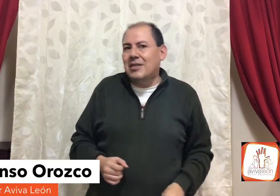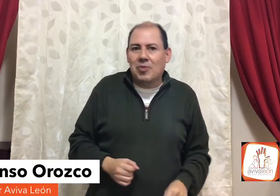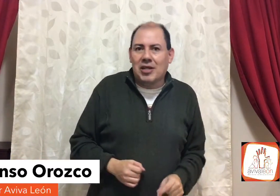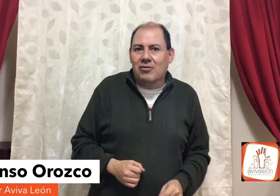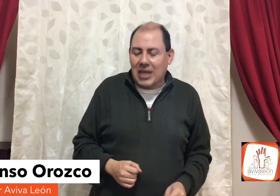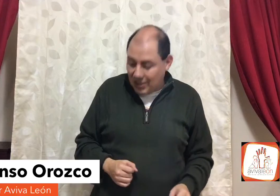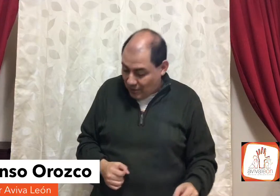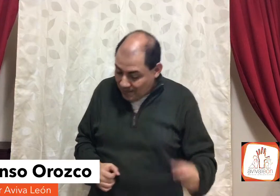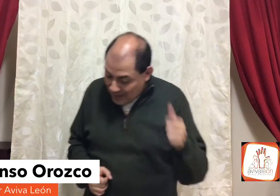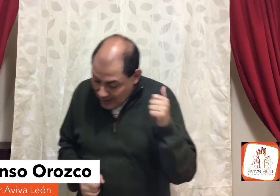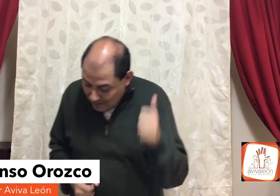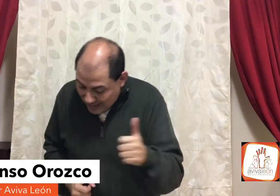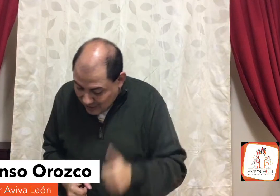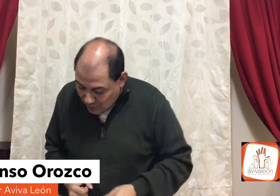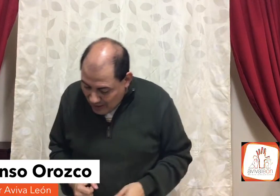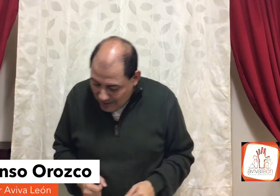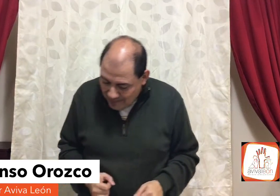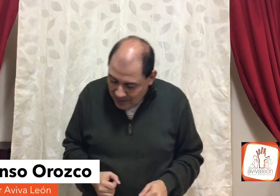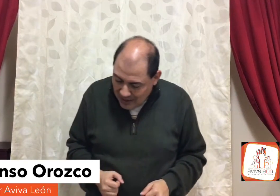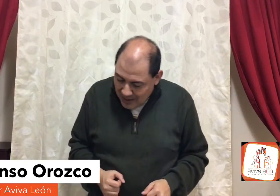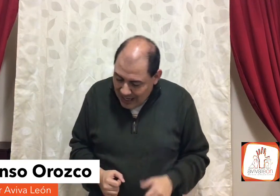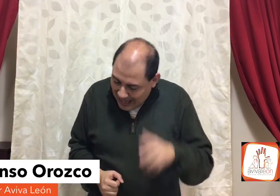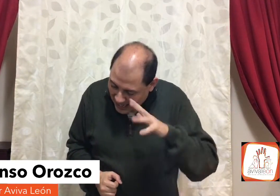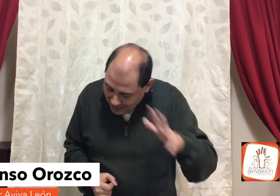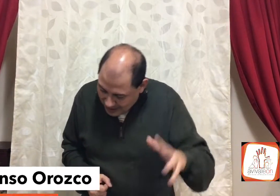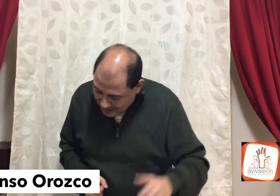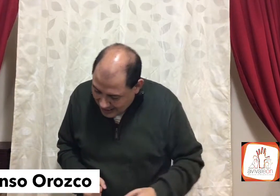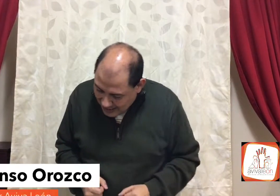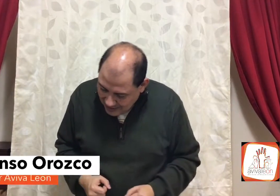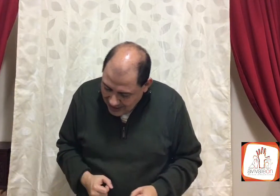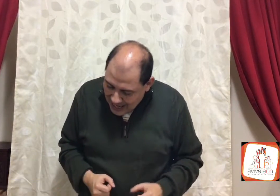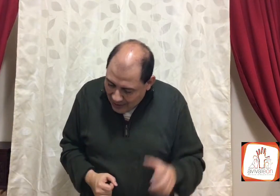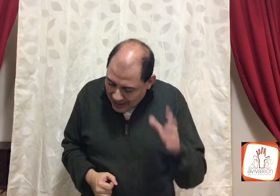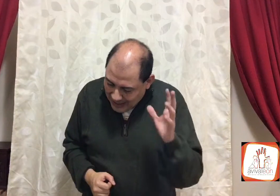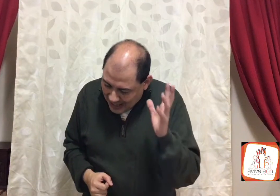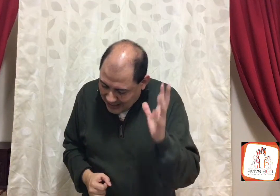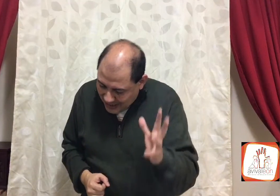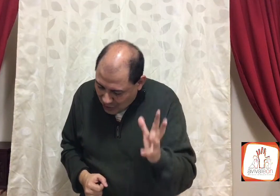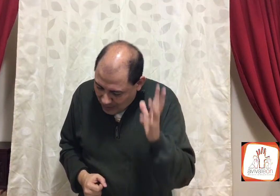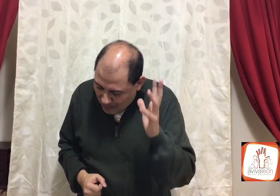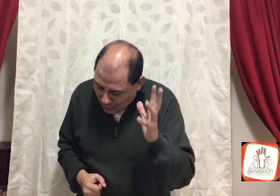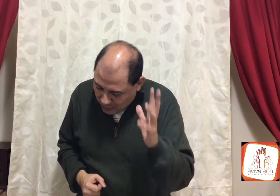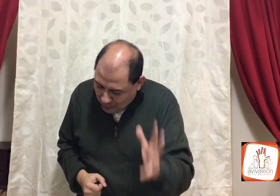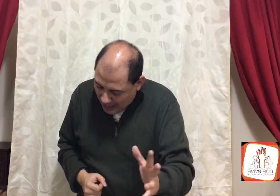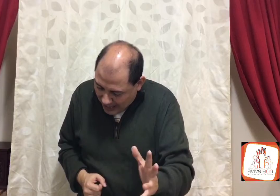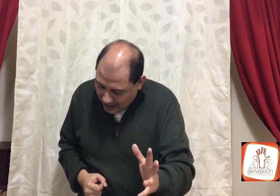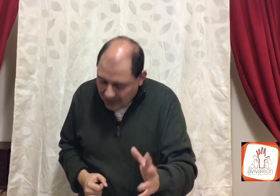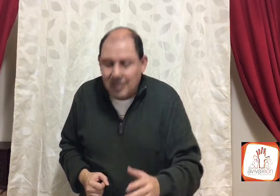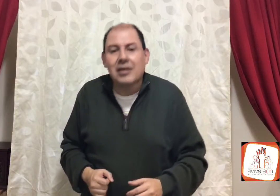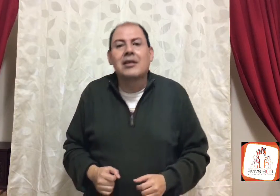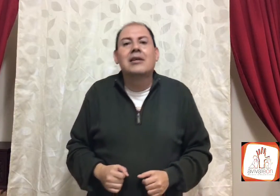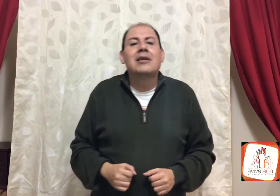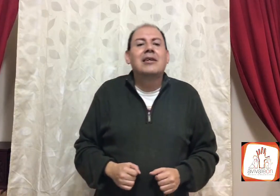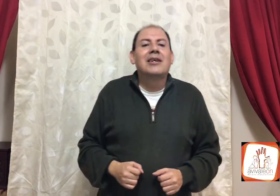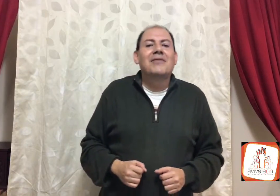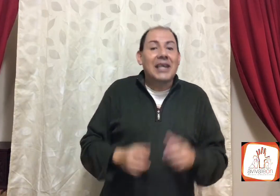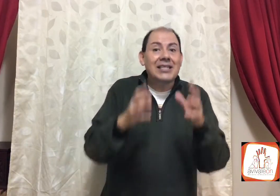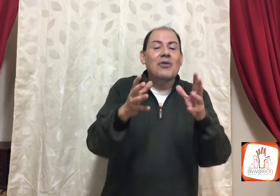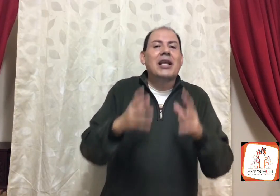Espíritu Santo, verso 9, la gran mentira, ahora sé que el Señor me prospera, fíjense lo que